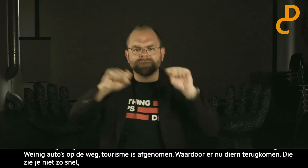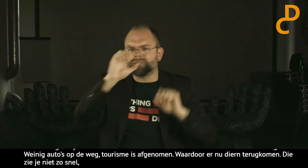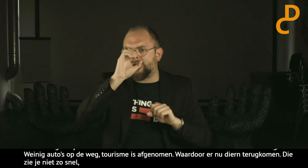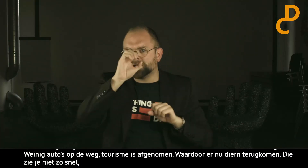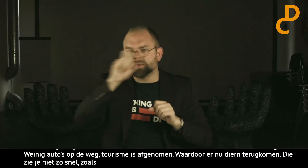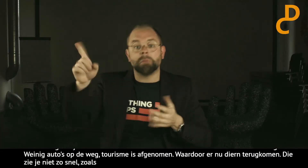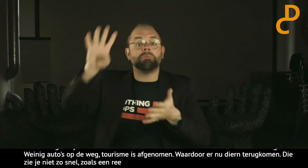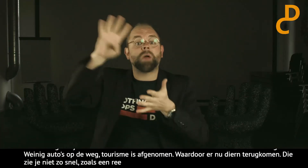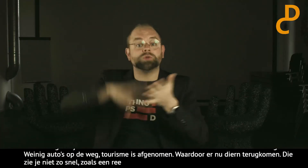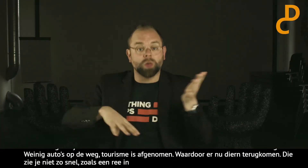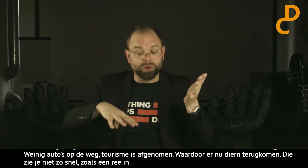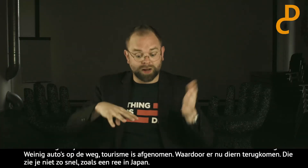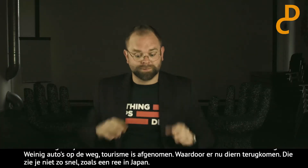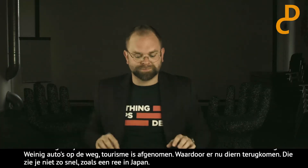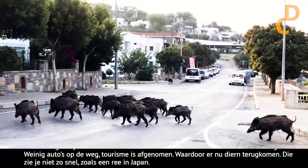Een zwijn in Barcelona.